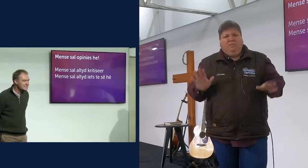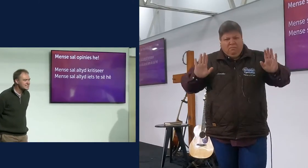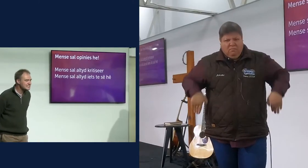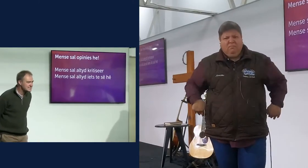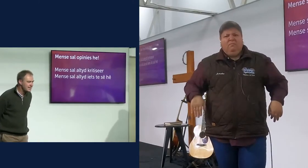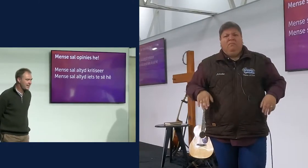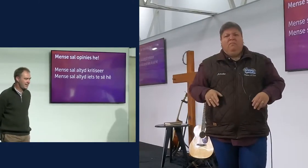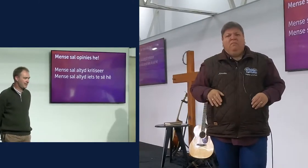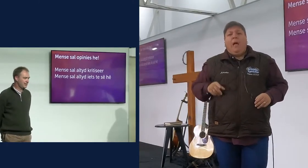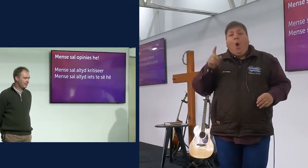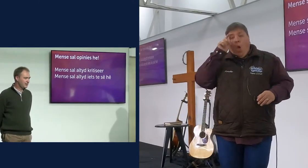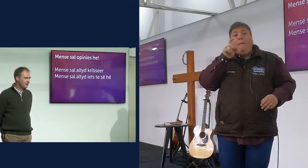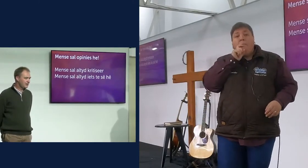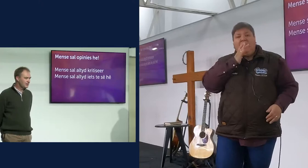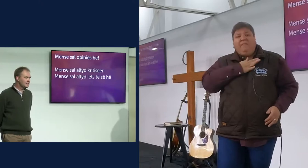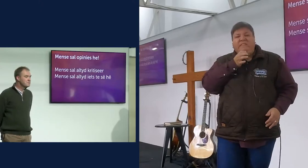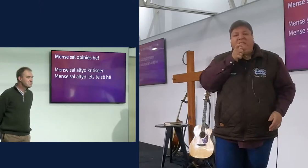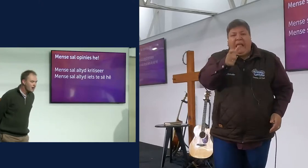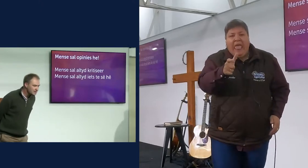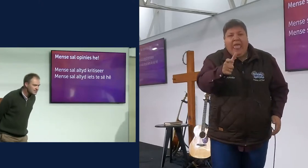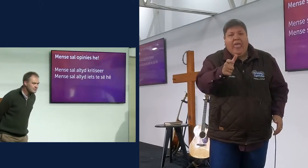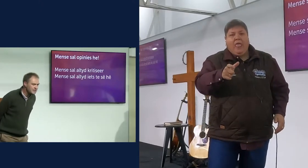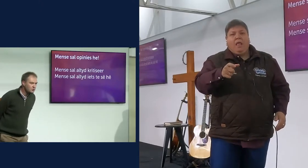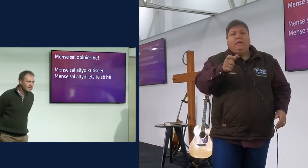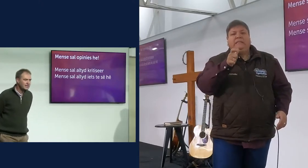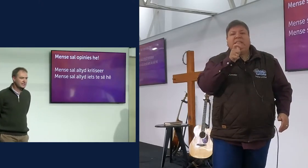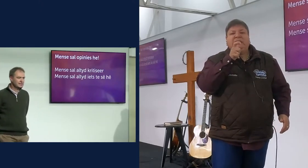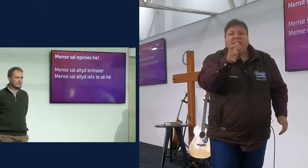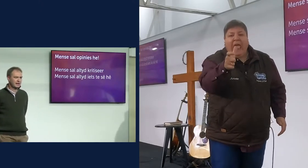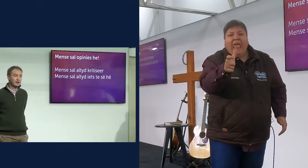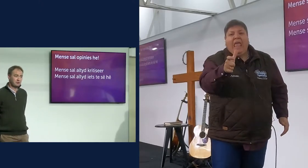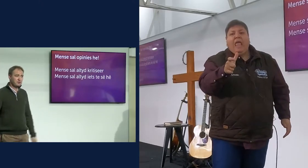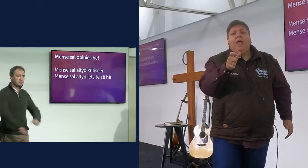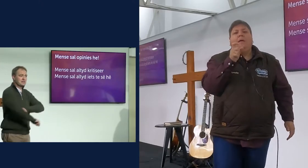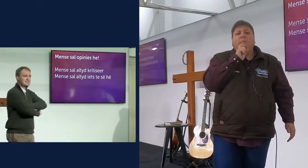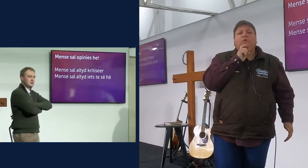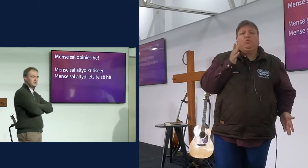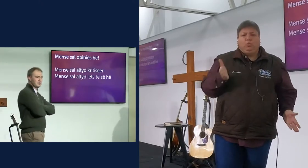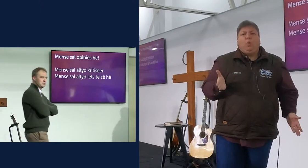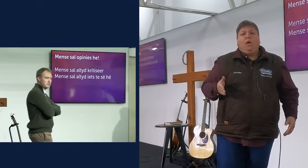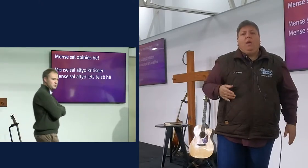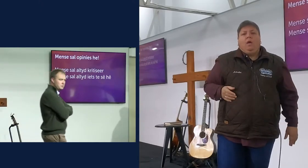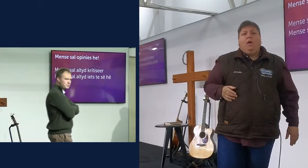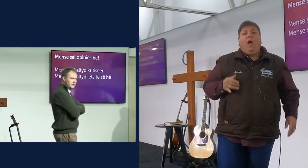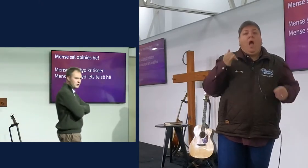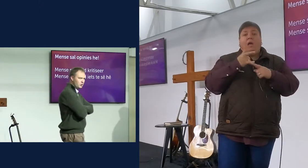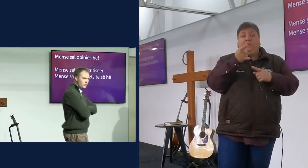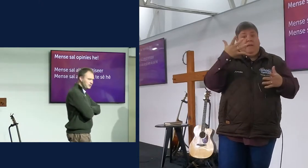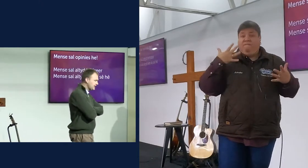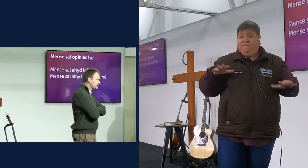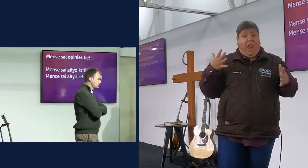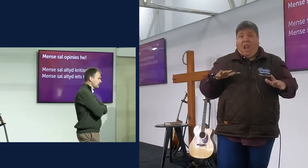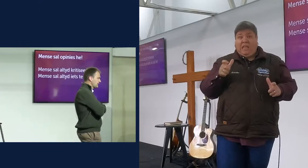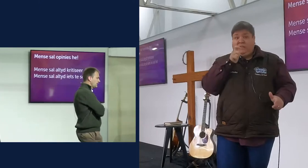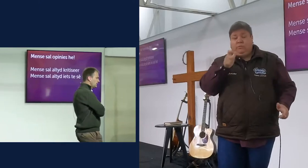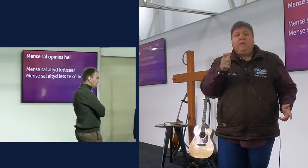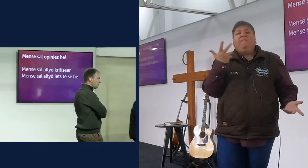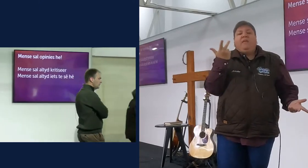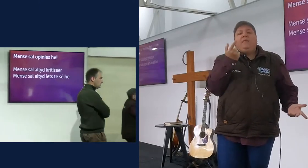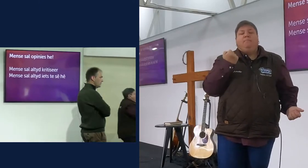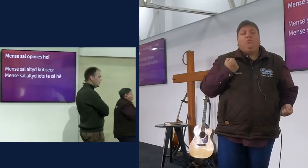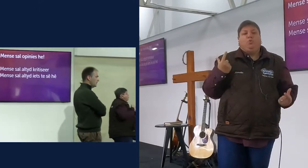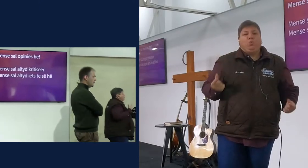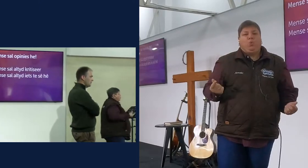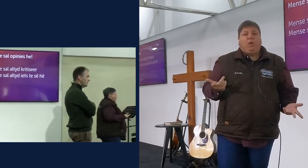altyd iets te sê, die makkelijkste manier om nie kritiek te kry nie, wie wil vir my sê, wat moet jy doen om nie kritiek te kry nie?